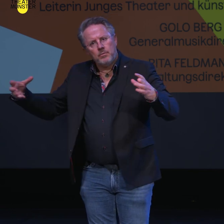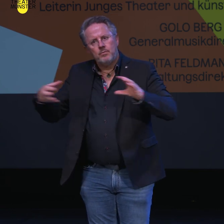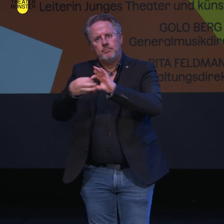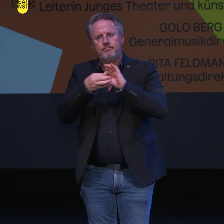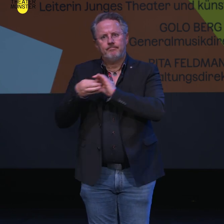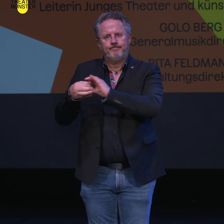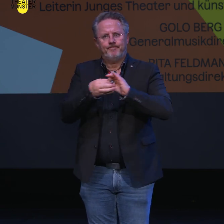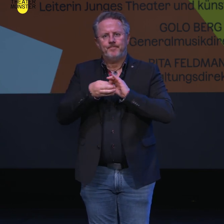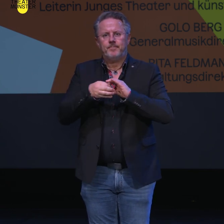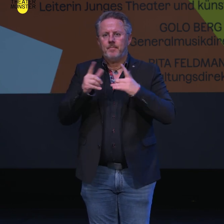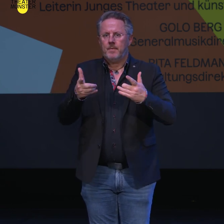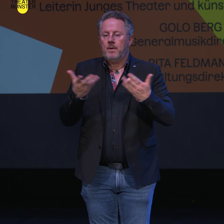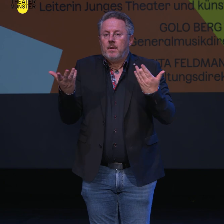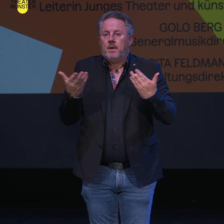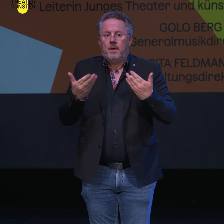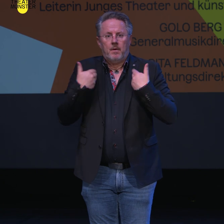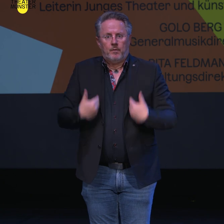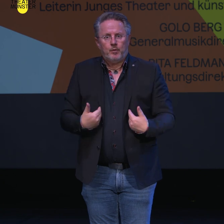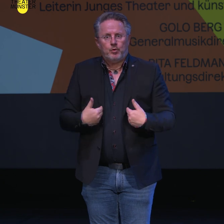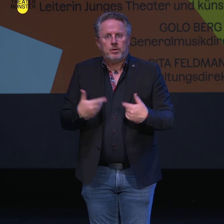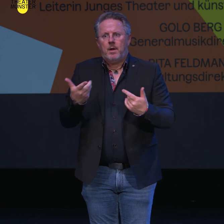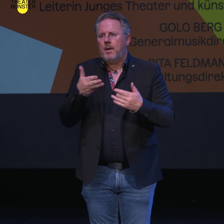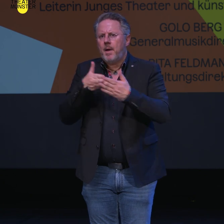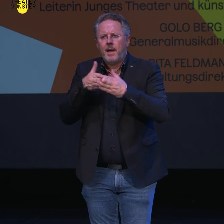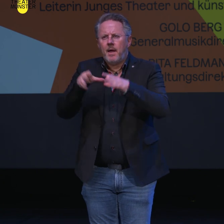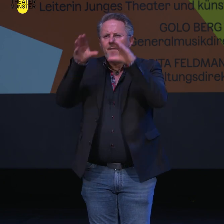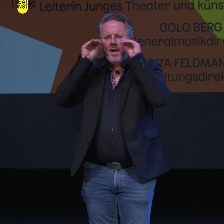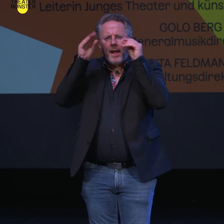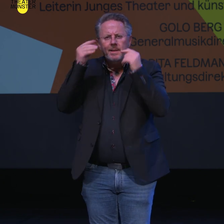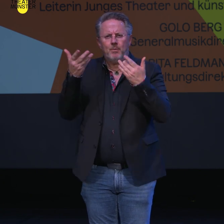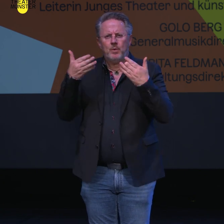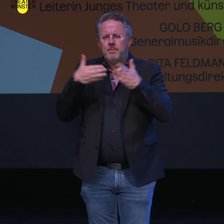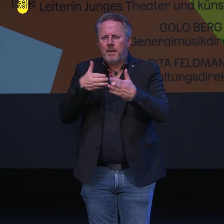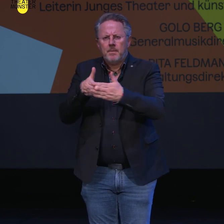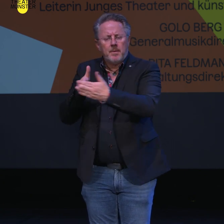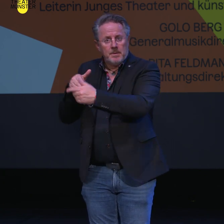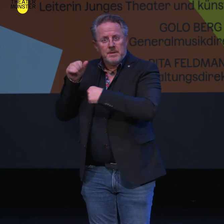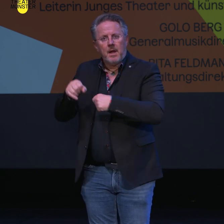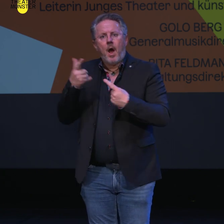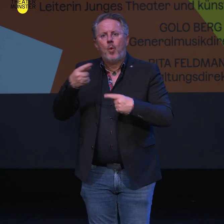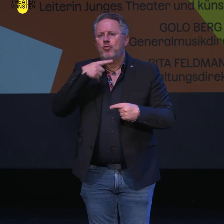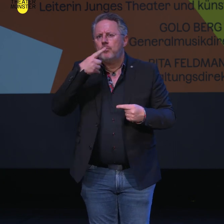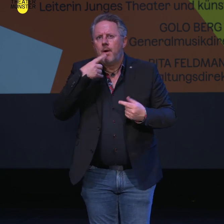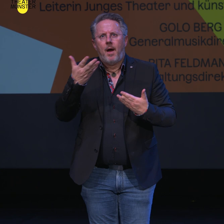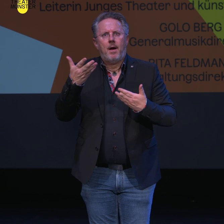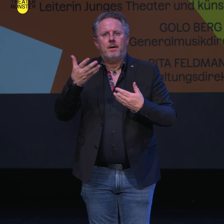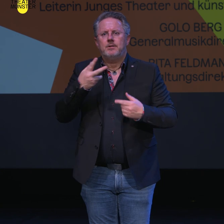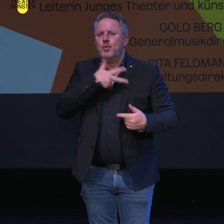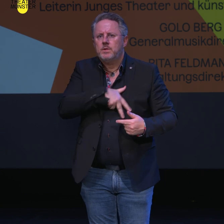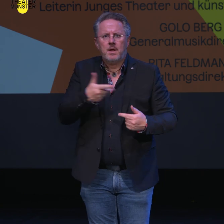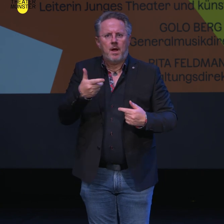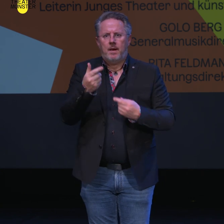meinen wir physische Barrieren, mentale Barrieren, Wahrnehmungsbarrieren, aber natürlich auch weitere sprachliche, soziale,